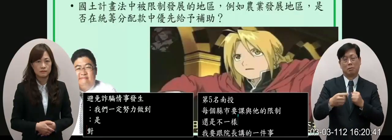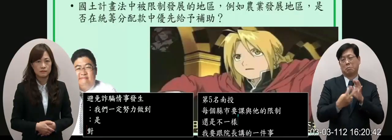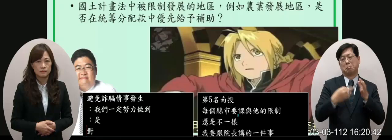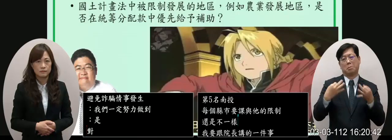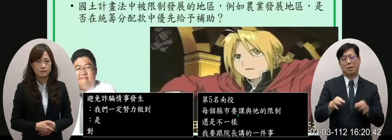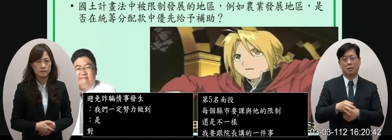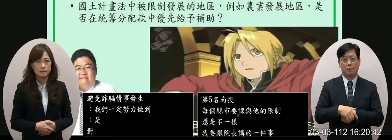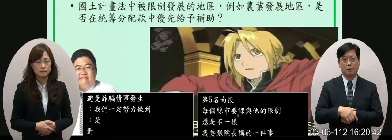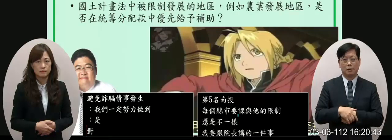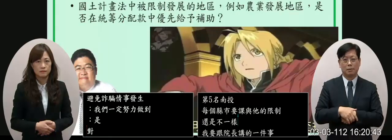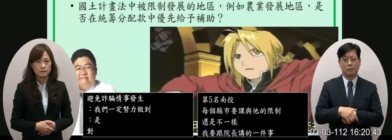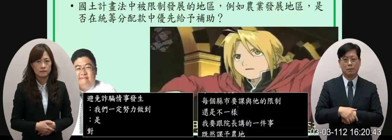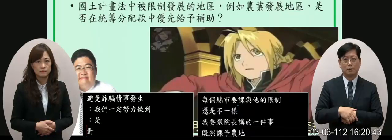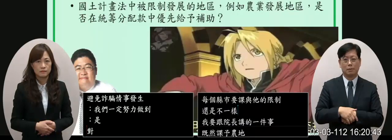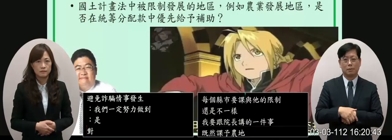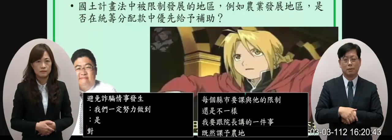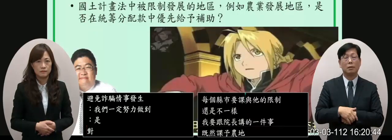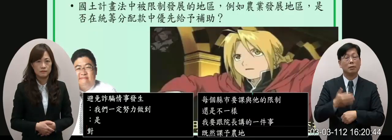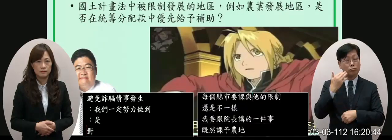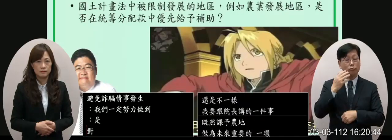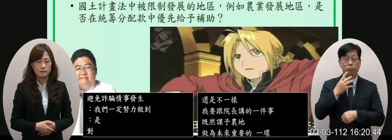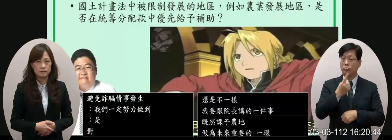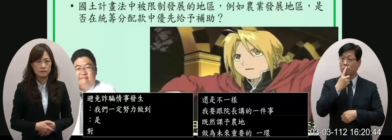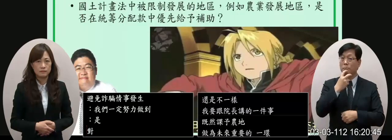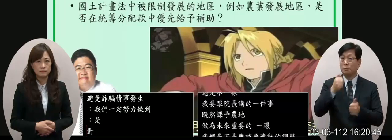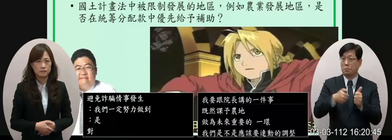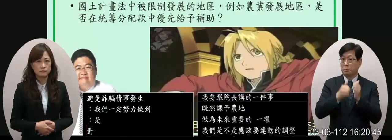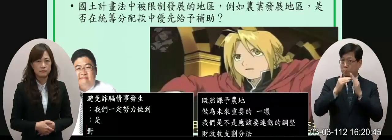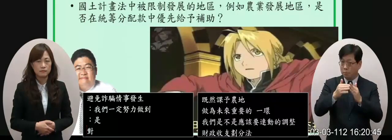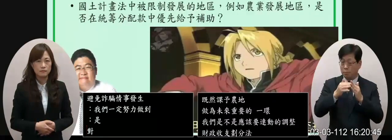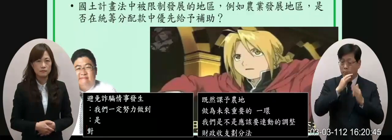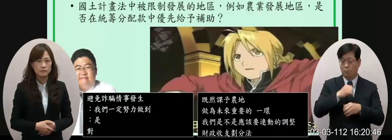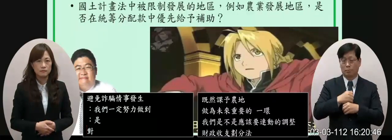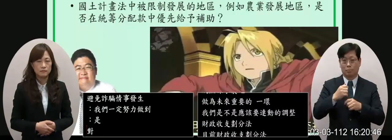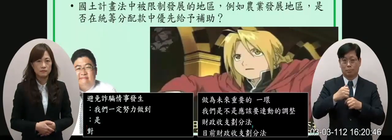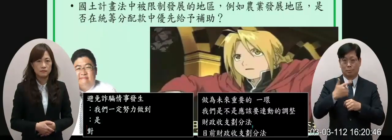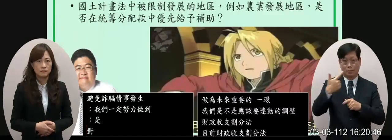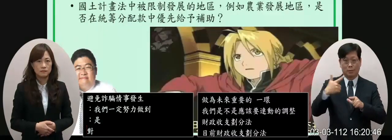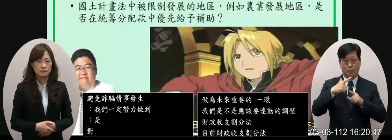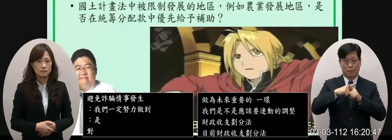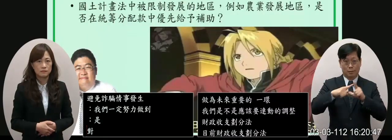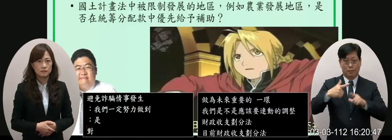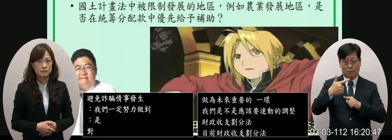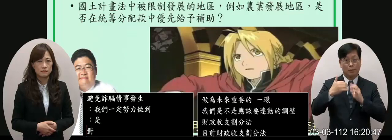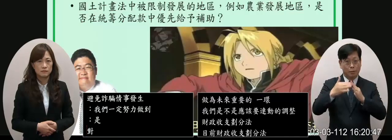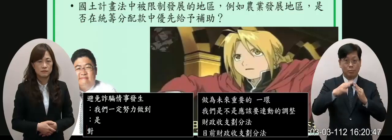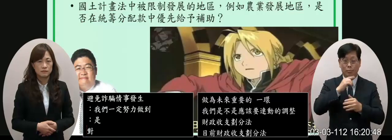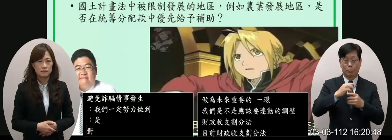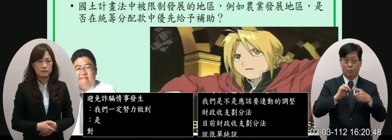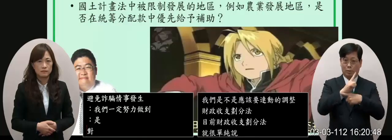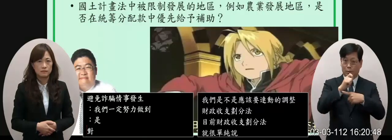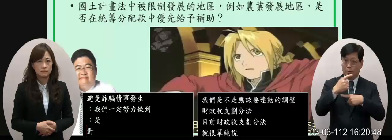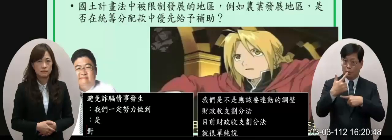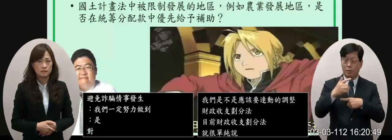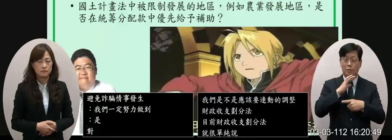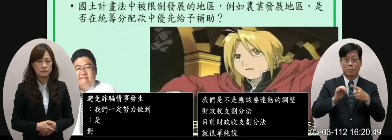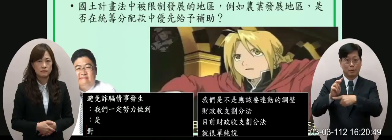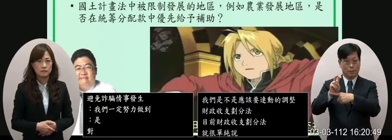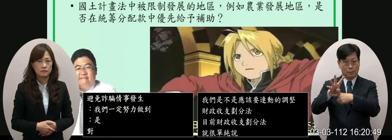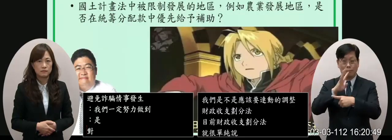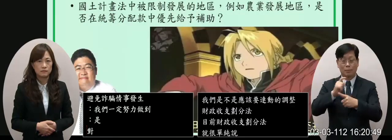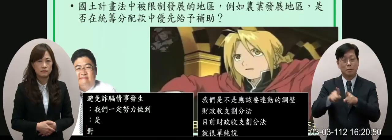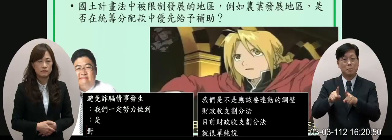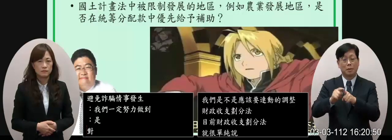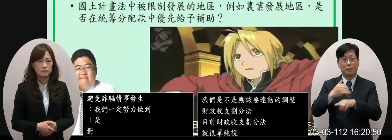它就直轄市直轄市就是61.76%就是確定的24%就是